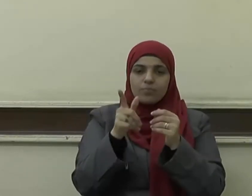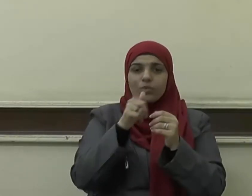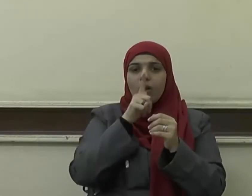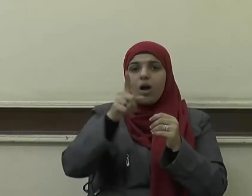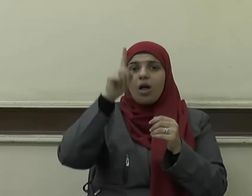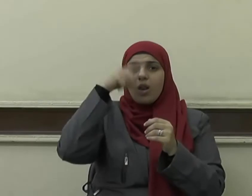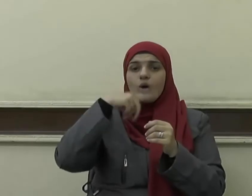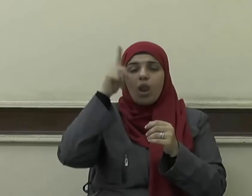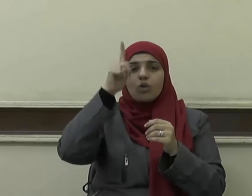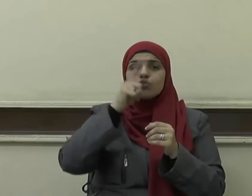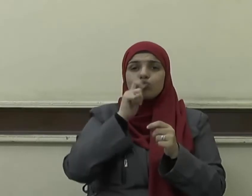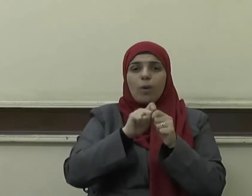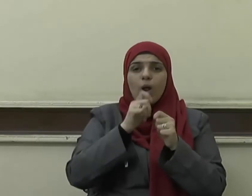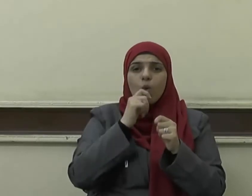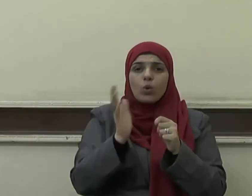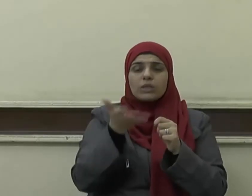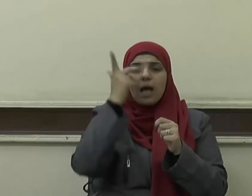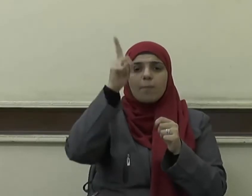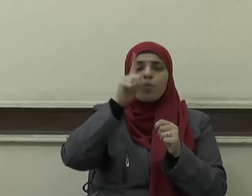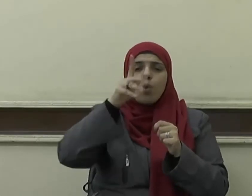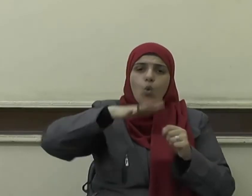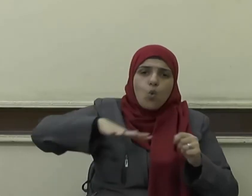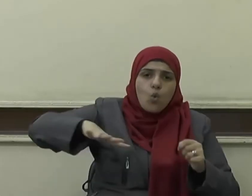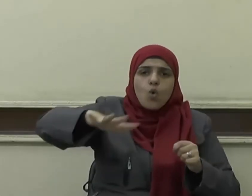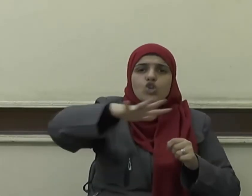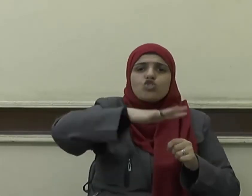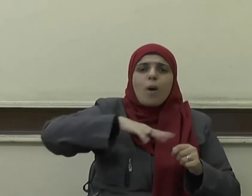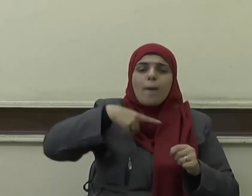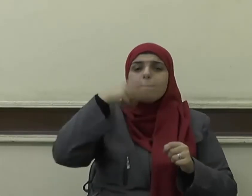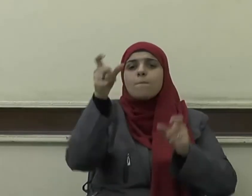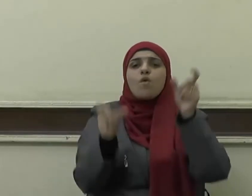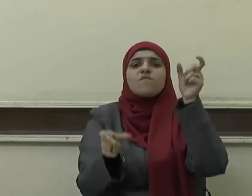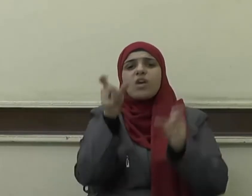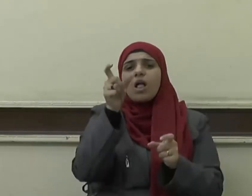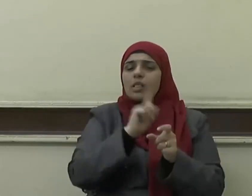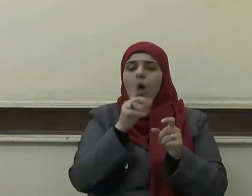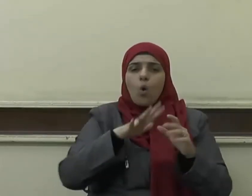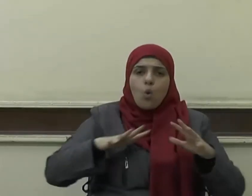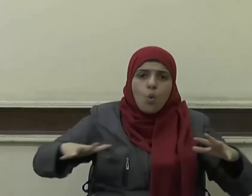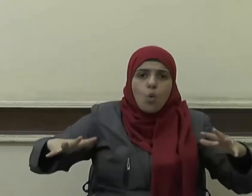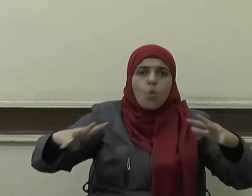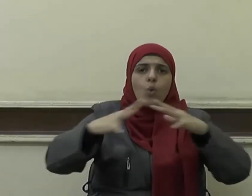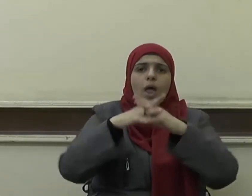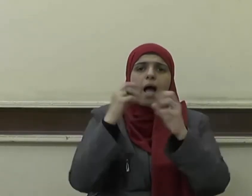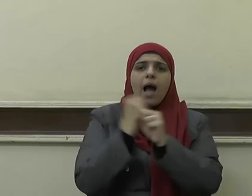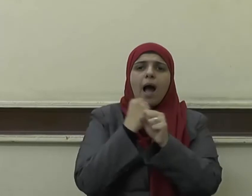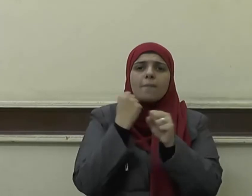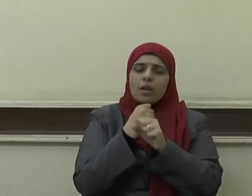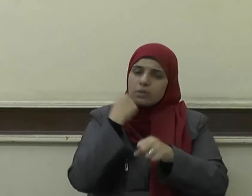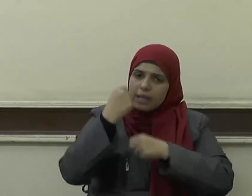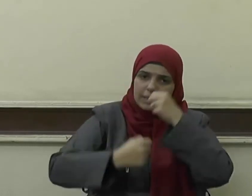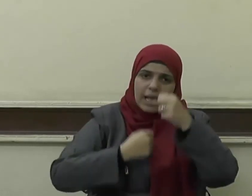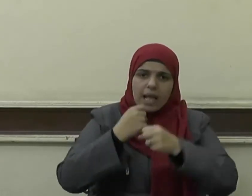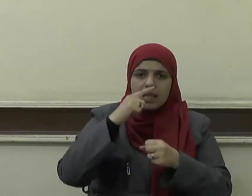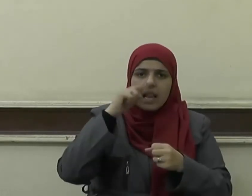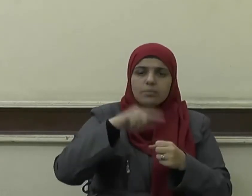أحدا من العمل والجد حيث يقول سبحانه هو الذي جعل لكم الأرض ذلولا